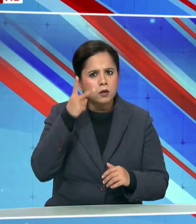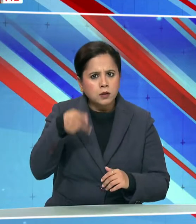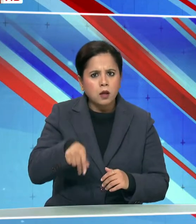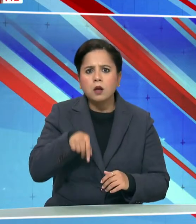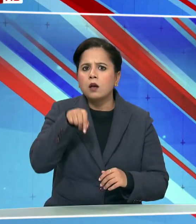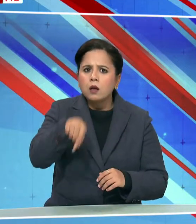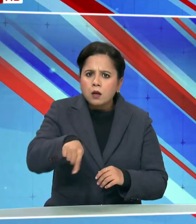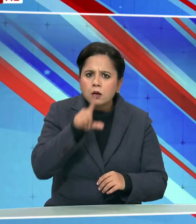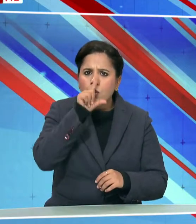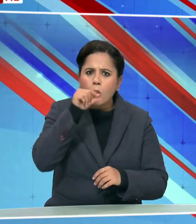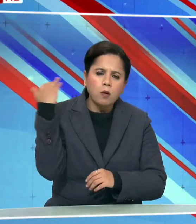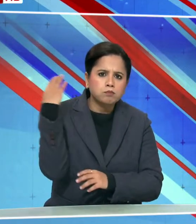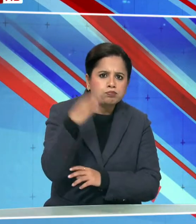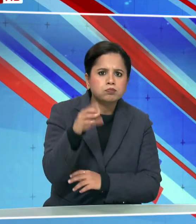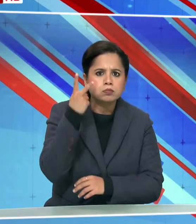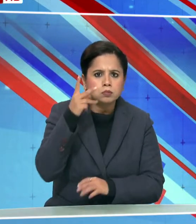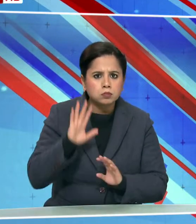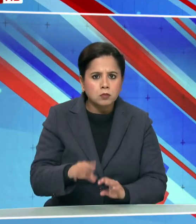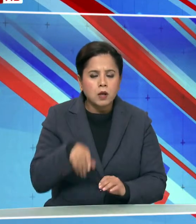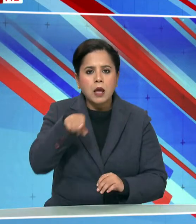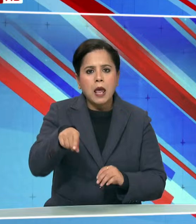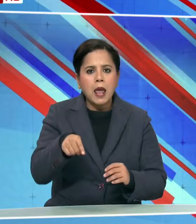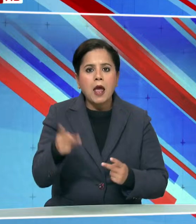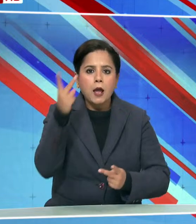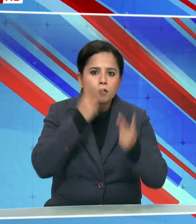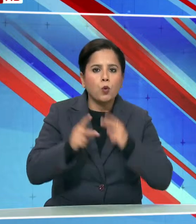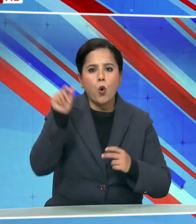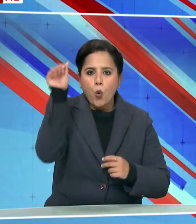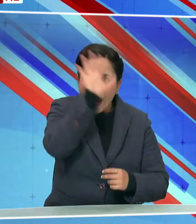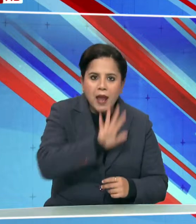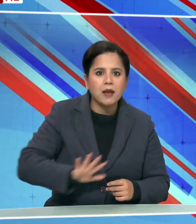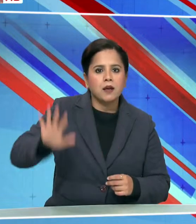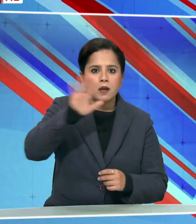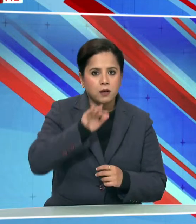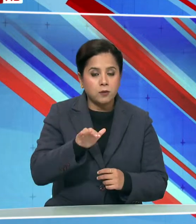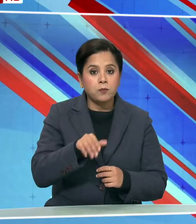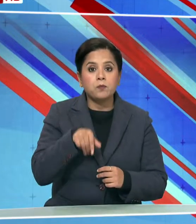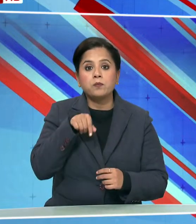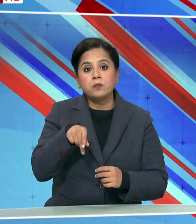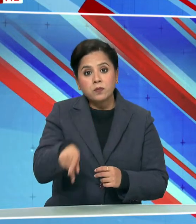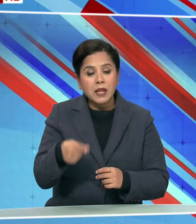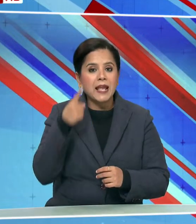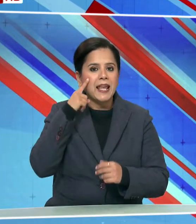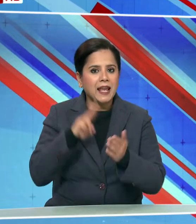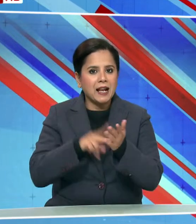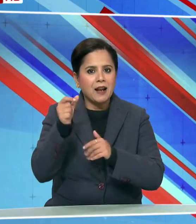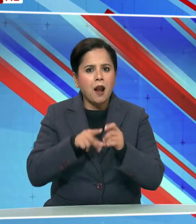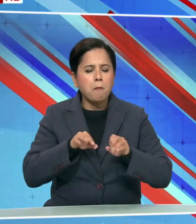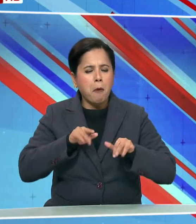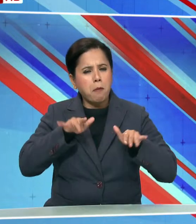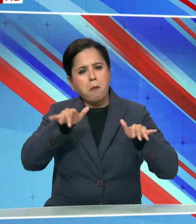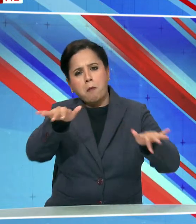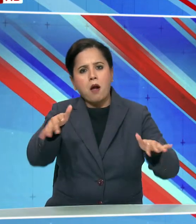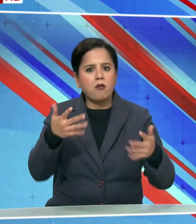सोशल मीडिया प्लैटफॉर्म एक्षपर एक्षप्लोर इंडिया अना इंलैंच ट्रेंड करने लगा